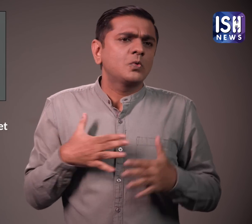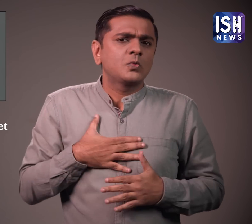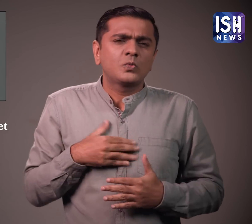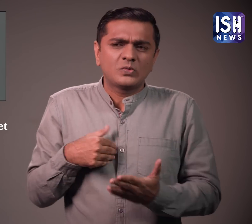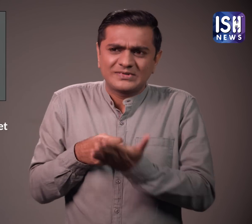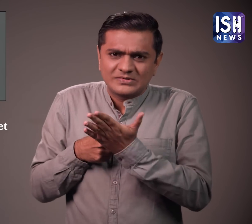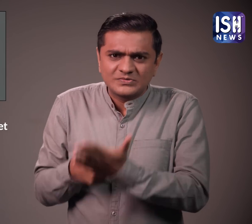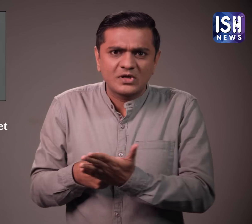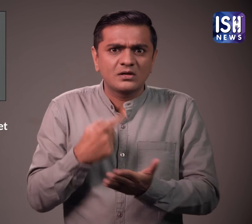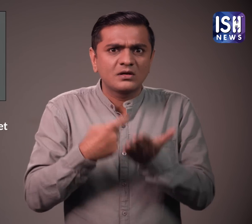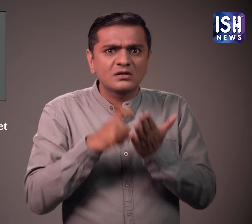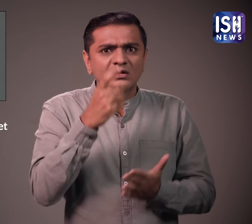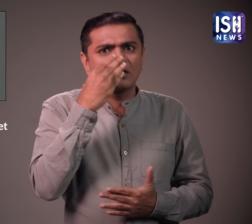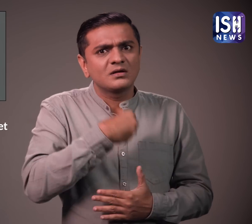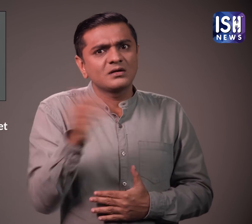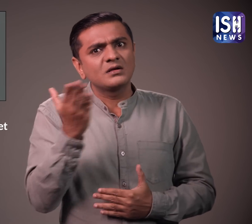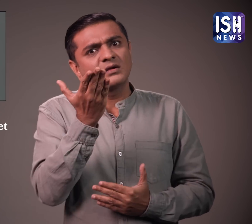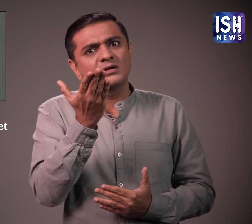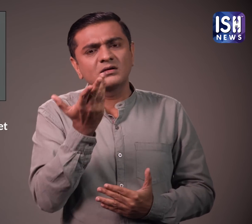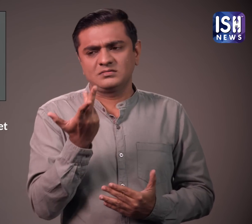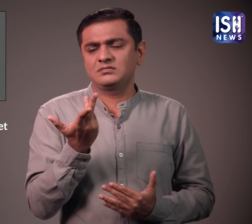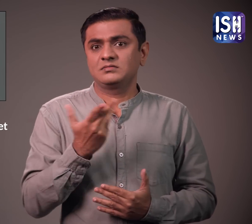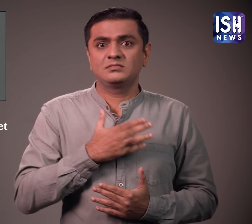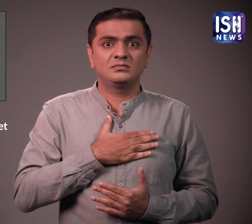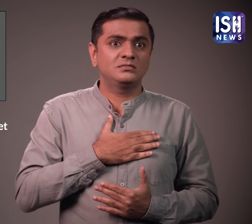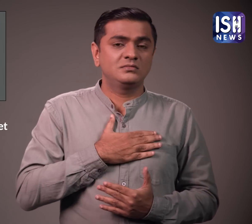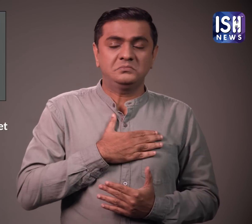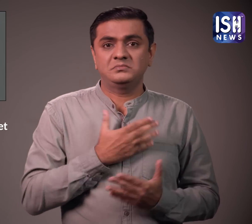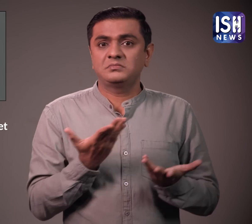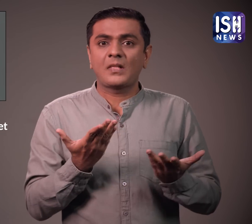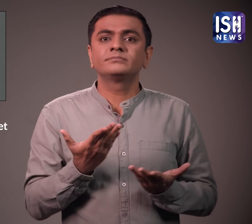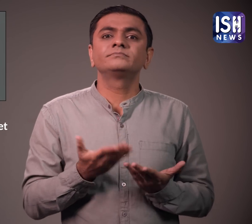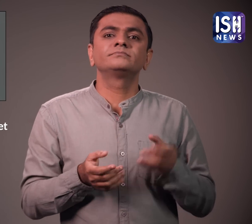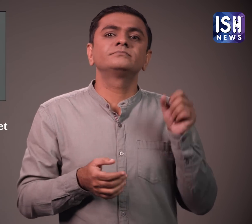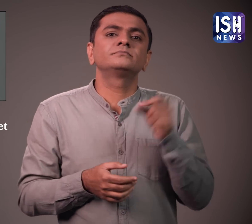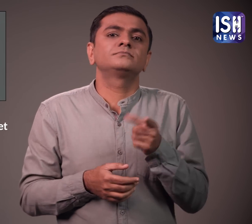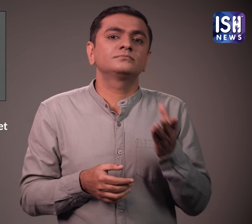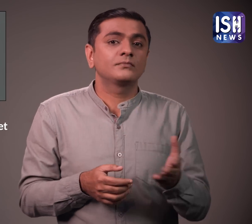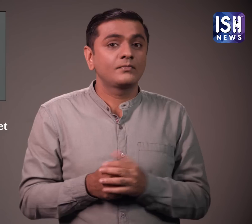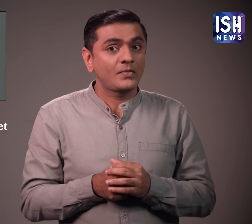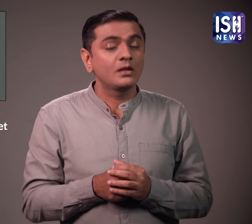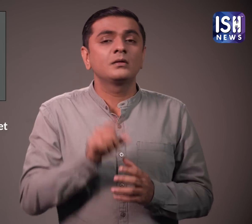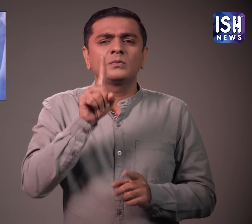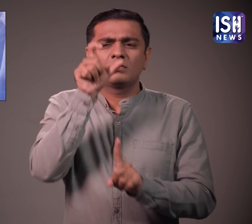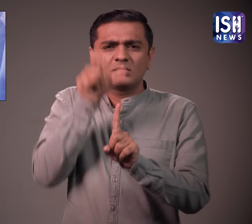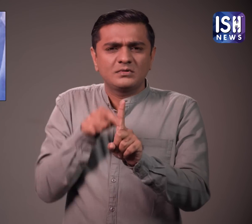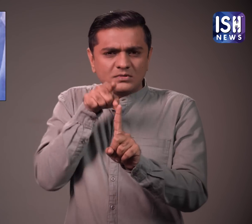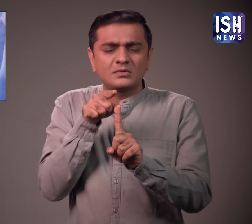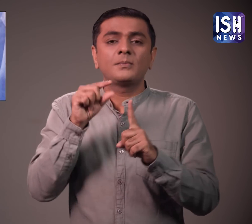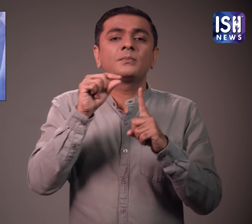उनका सम्मान किया जाना चाहिए रुचा को उनका अपमान करते देख चौकाने वाला है परेश रावल ने